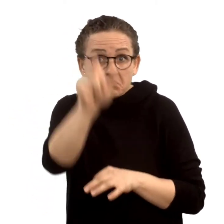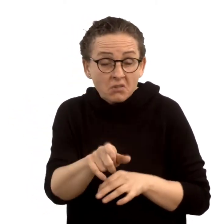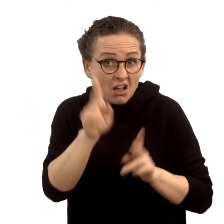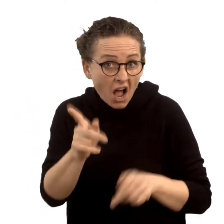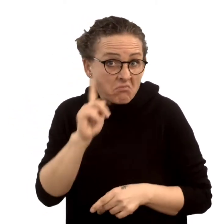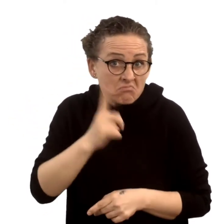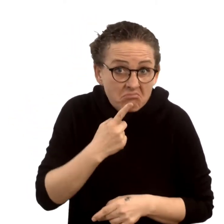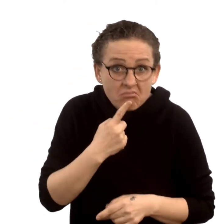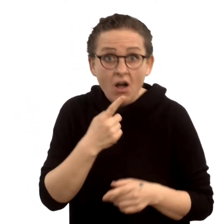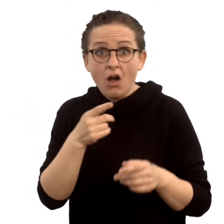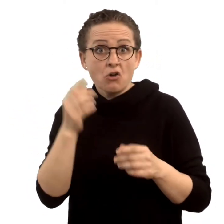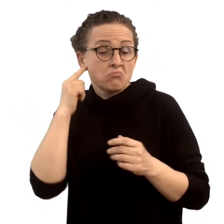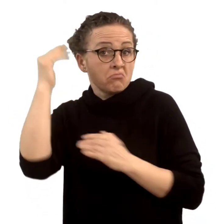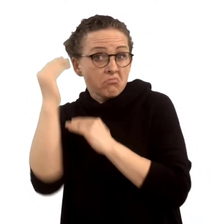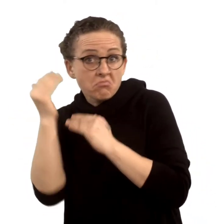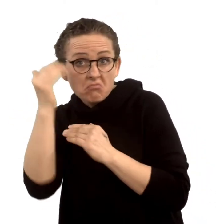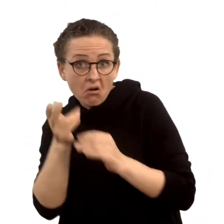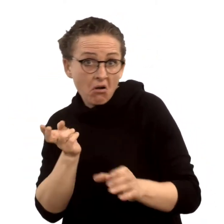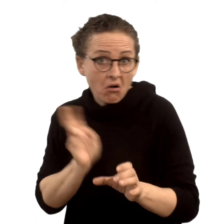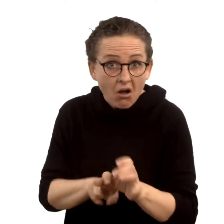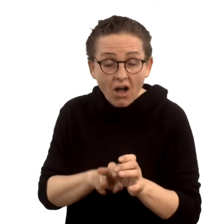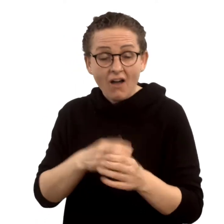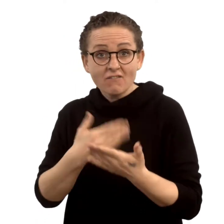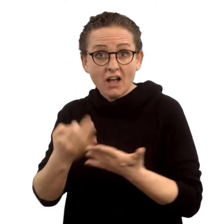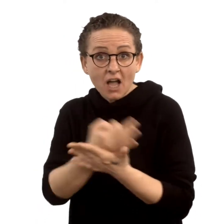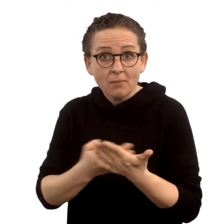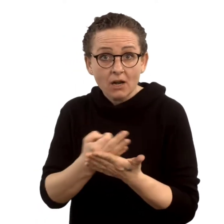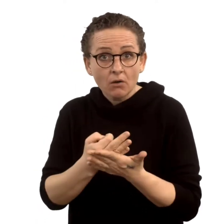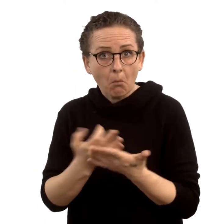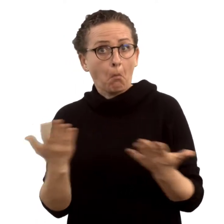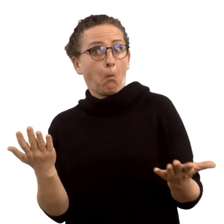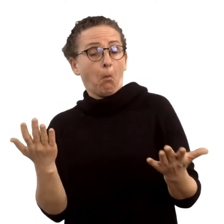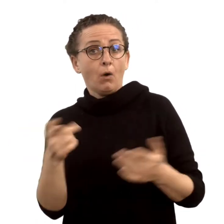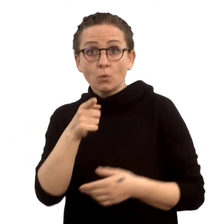Wie kann ich als gehörlose oder gehörbeeinträchtigte Person daran teilnehmen?